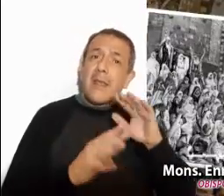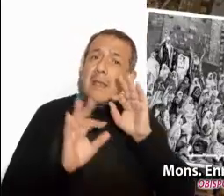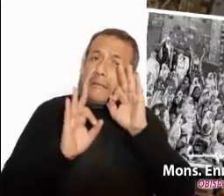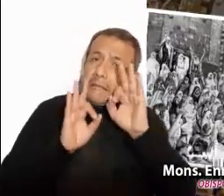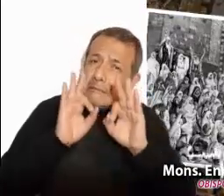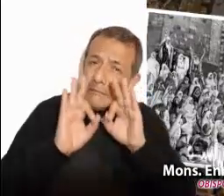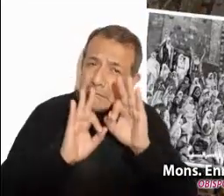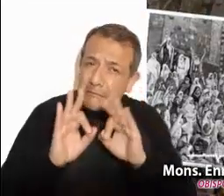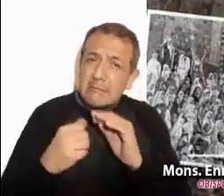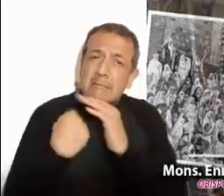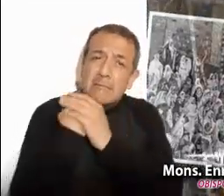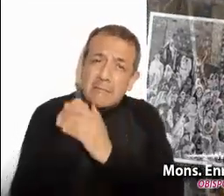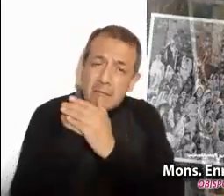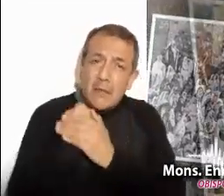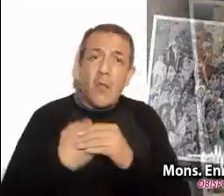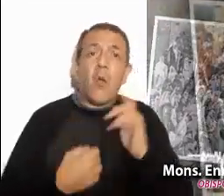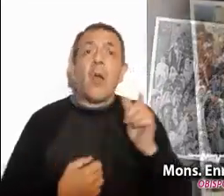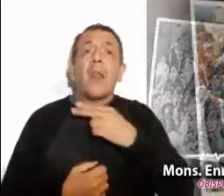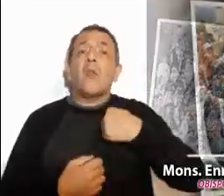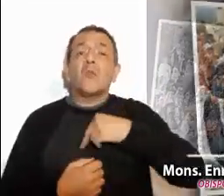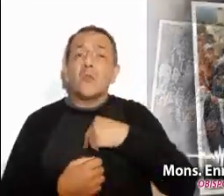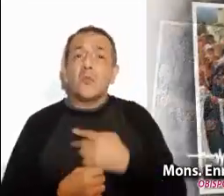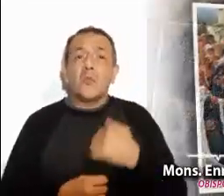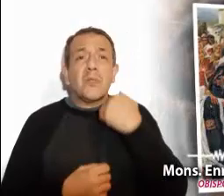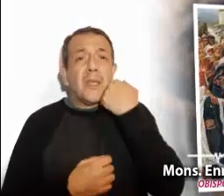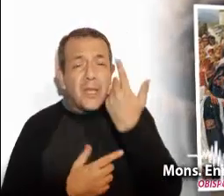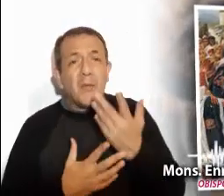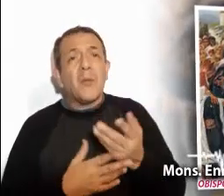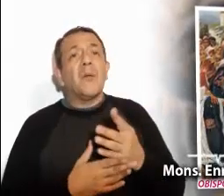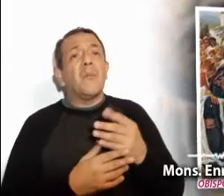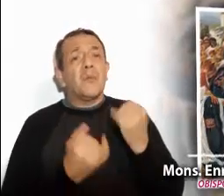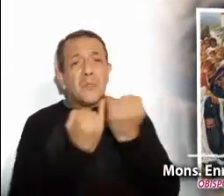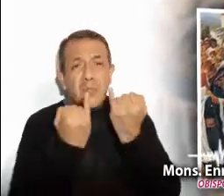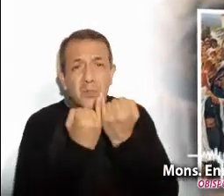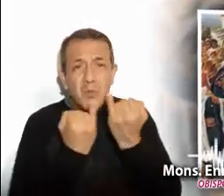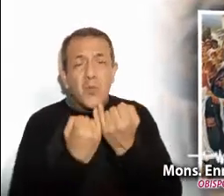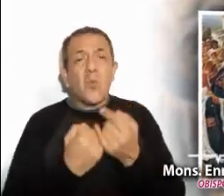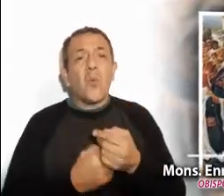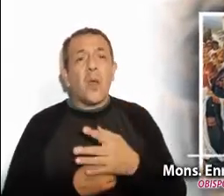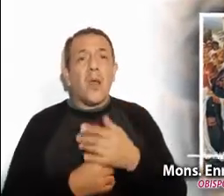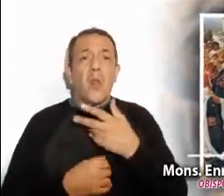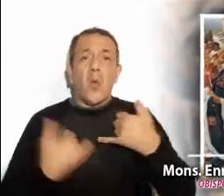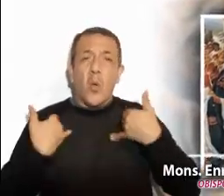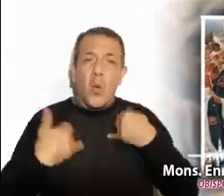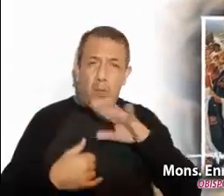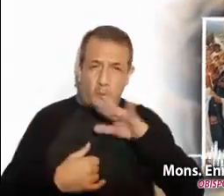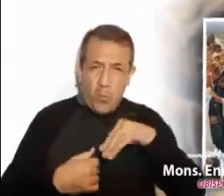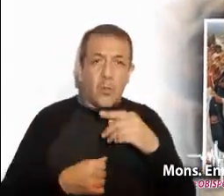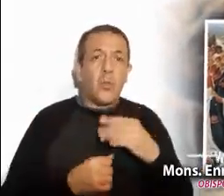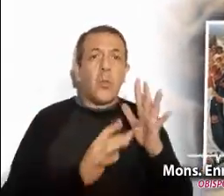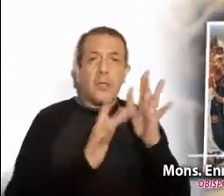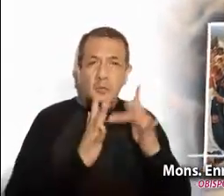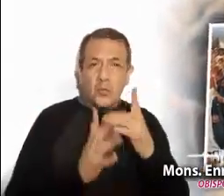cierto que nosotros quisiéramos escuchar las mismas palabras que le dice al joven, sin vida, cuando se acerca al